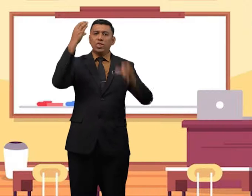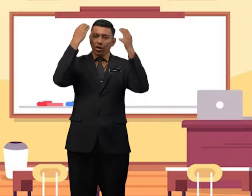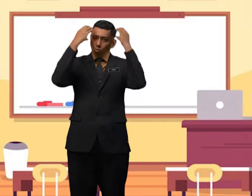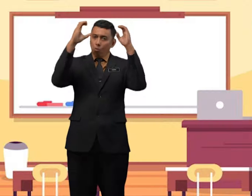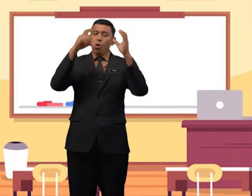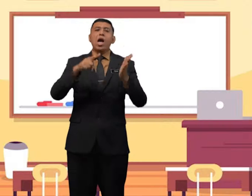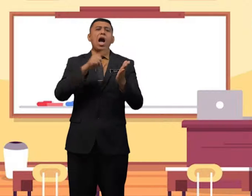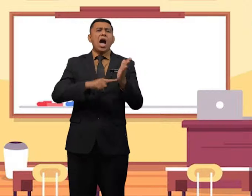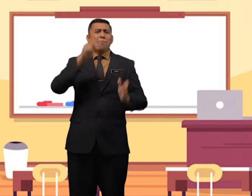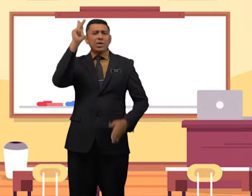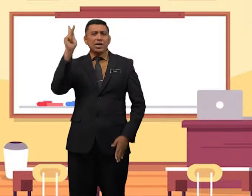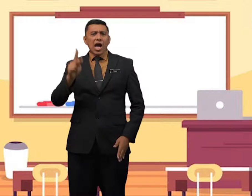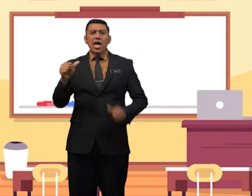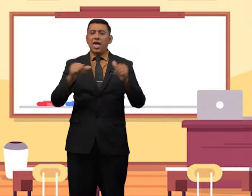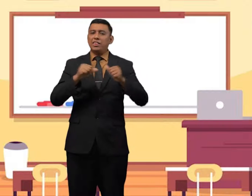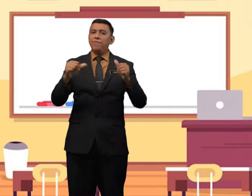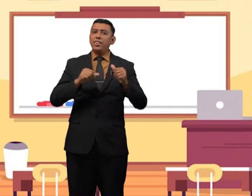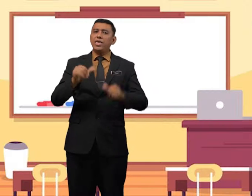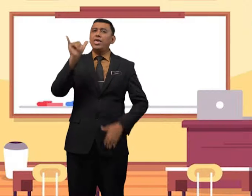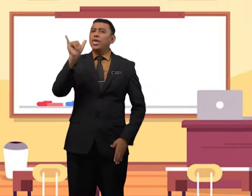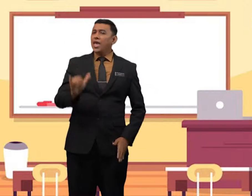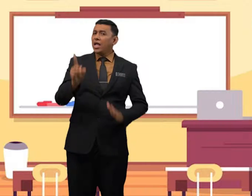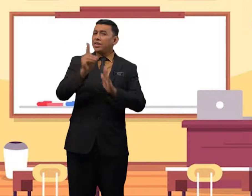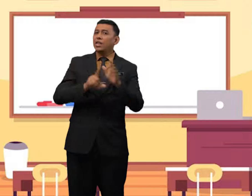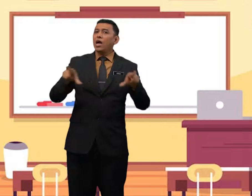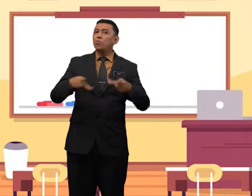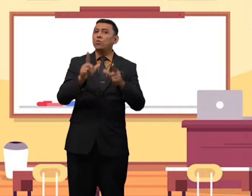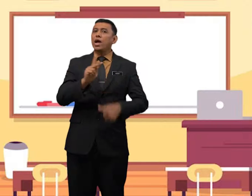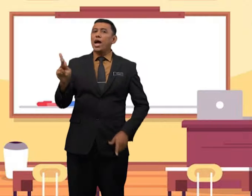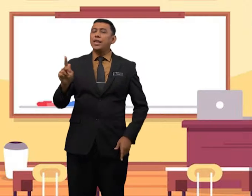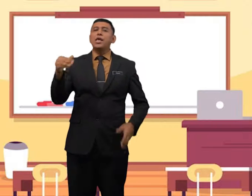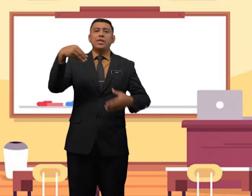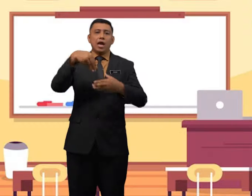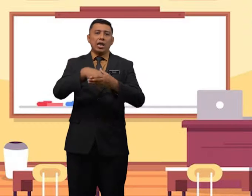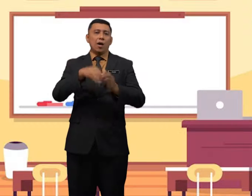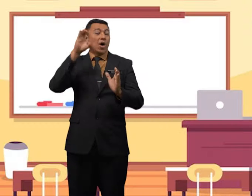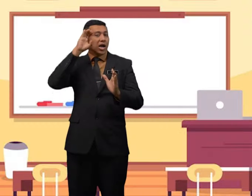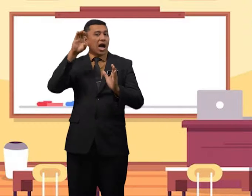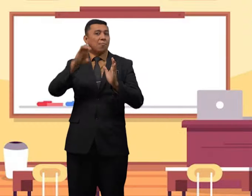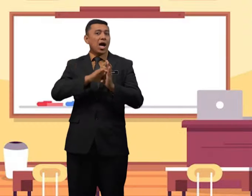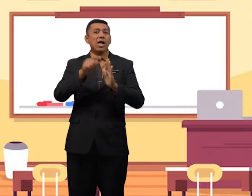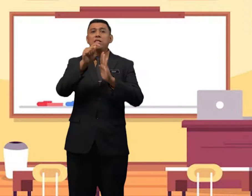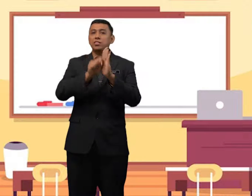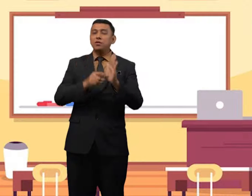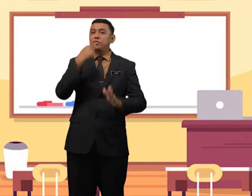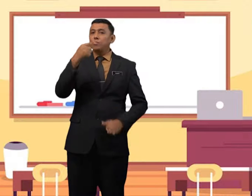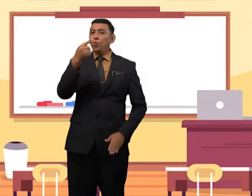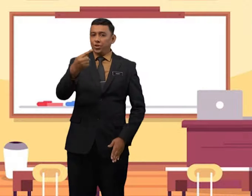cikgu apakah aktiviti yang dilakukan dalam gambar tersebut.